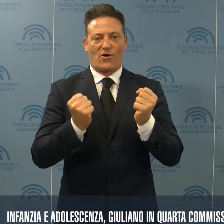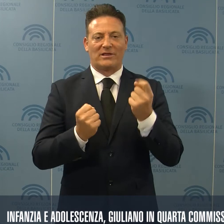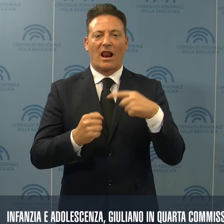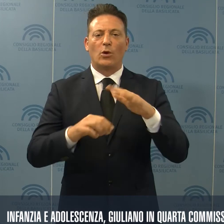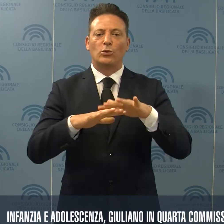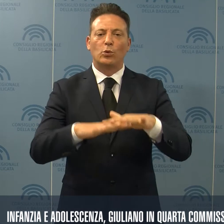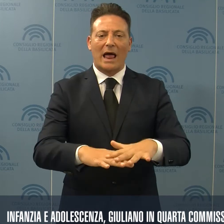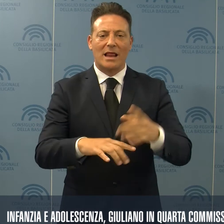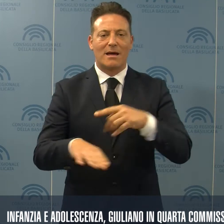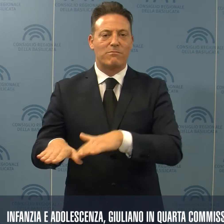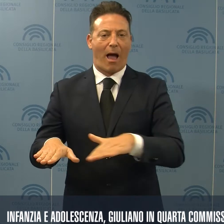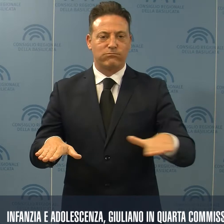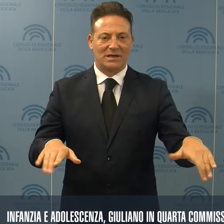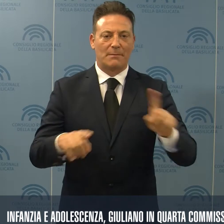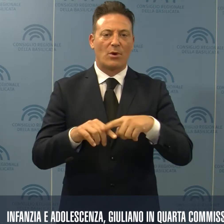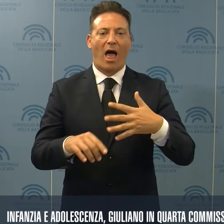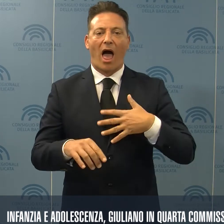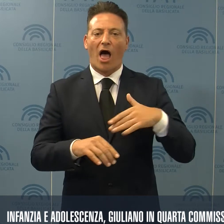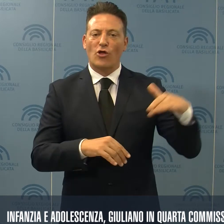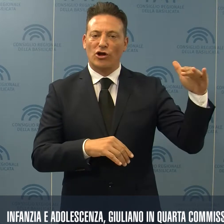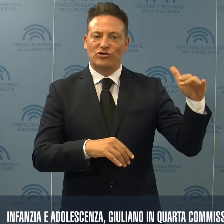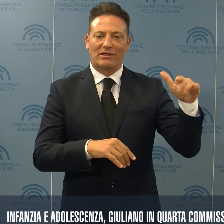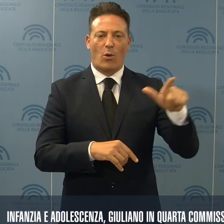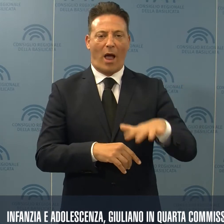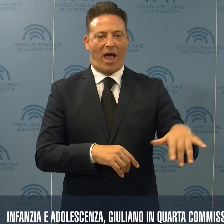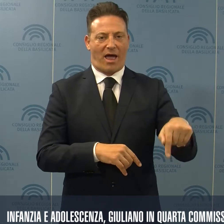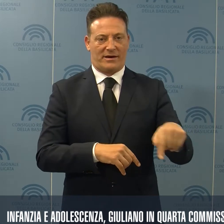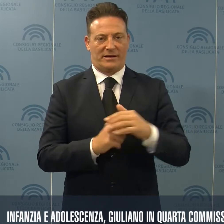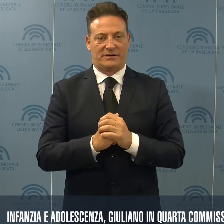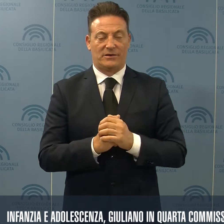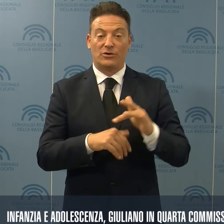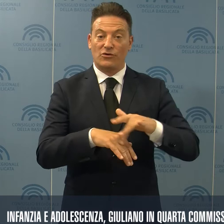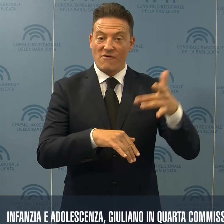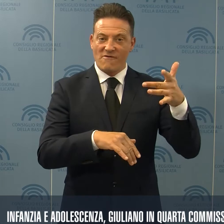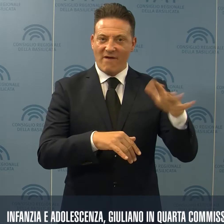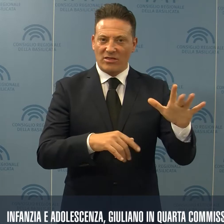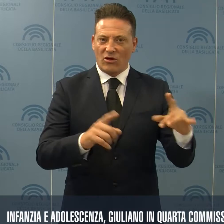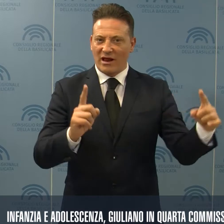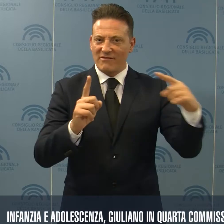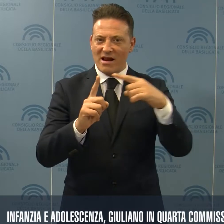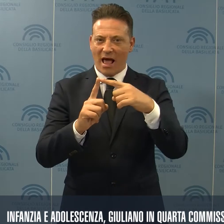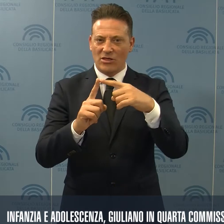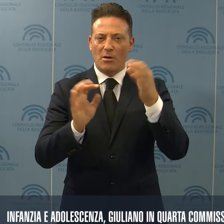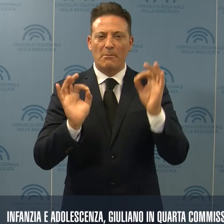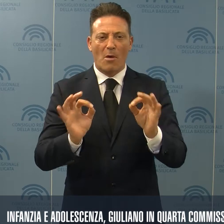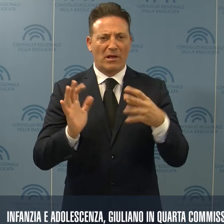tutela dei bambini e degli adolescenti lucani. Dopo aver fatto riferimento alle difficoltà